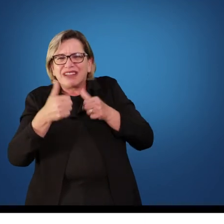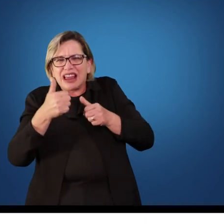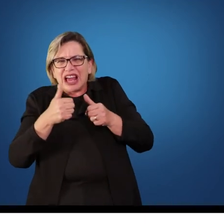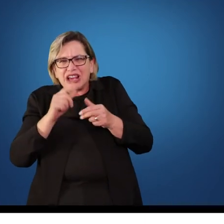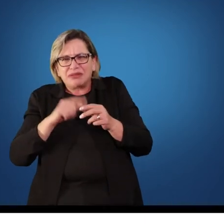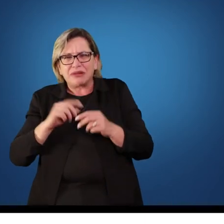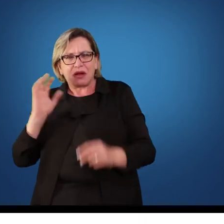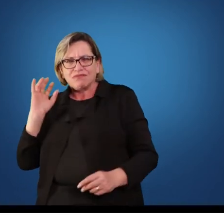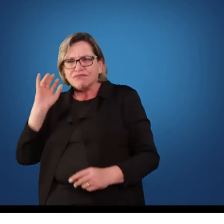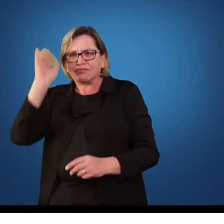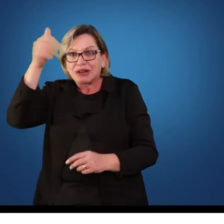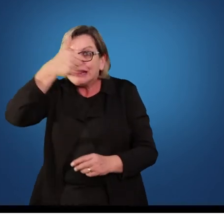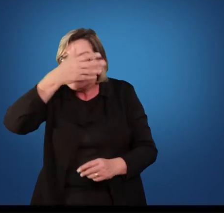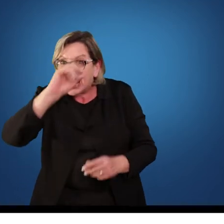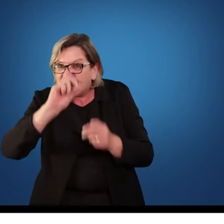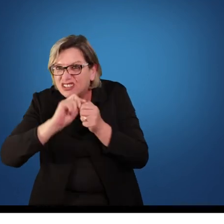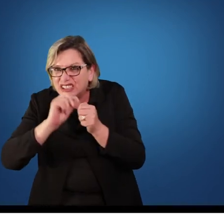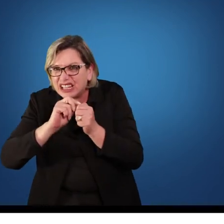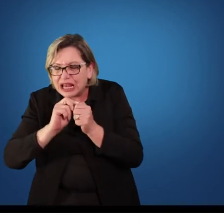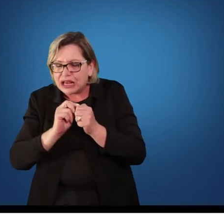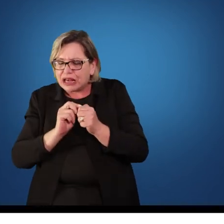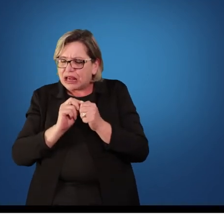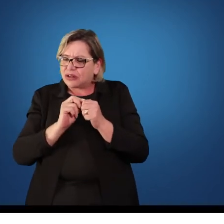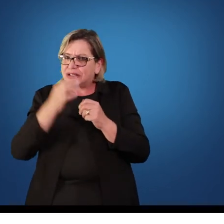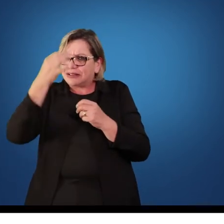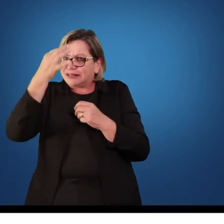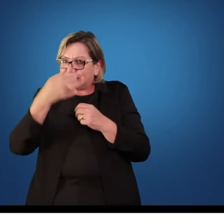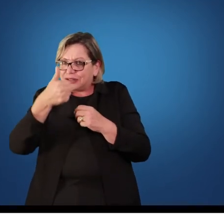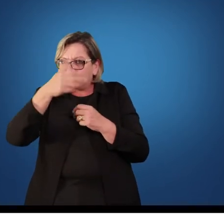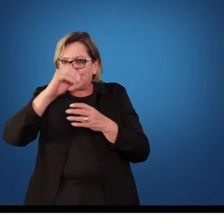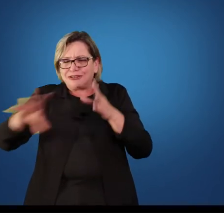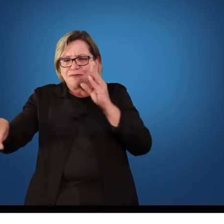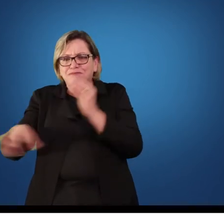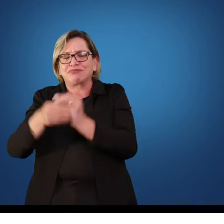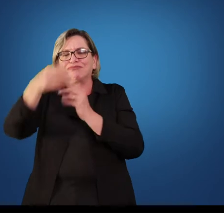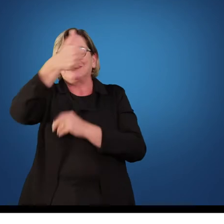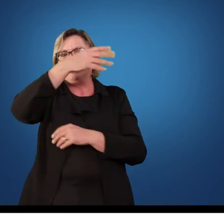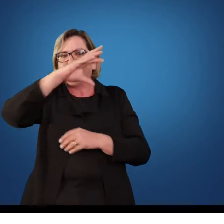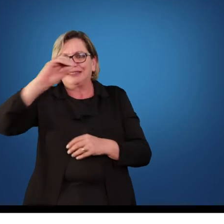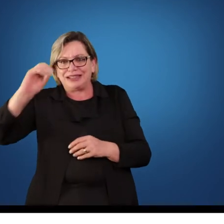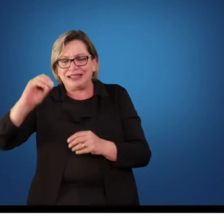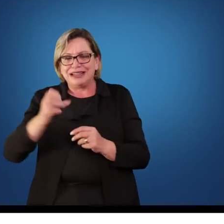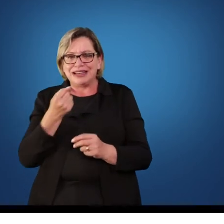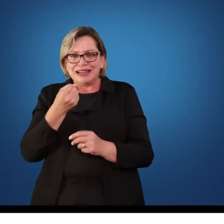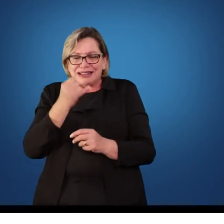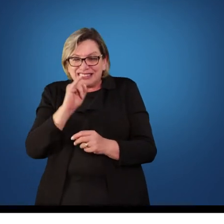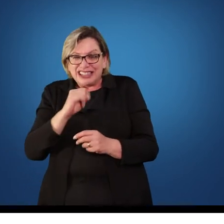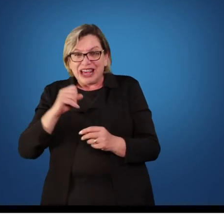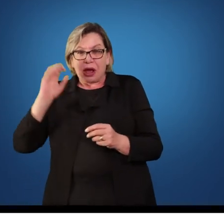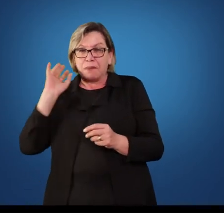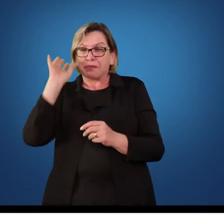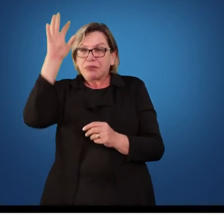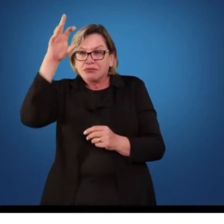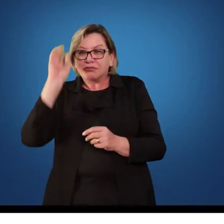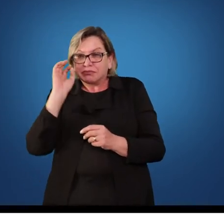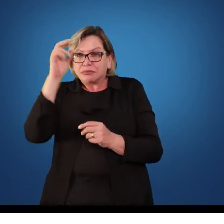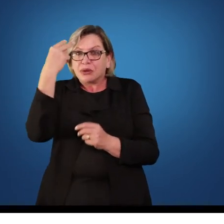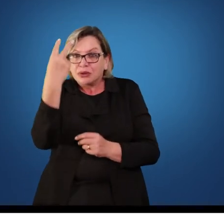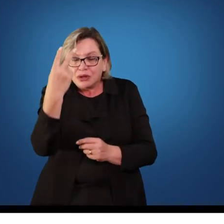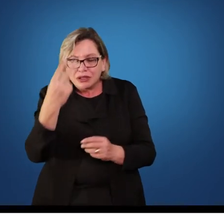você acertar 2, tem nota 2. Agora, a avaliação é qualitativa. Então, você... E a avaliação também serve, assim, para você avaliar a sua